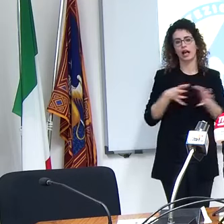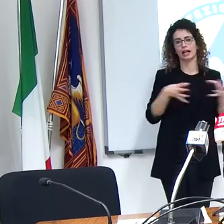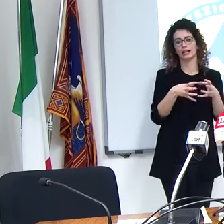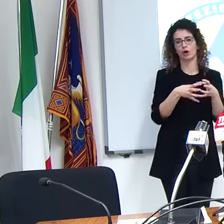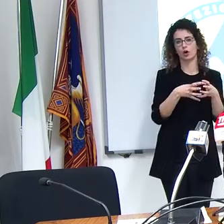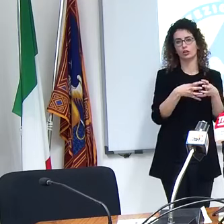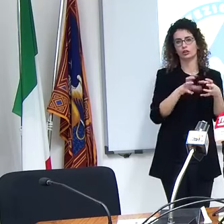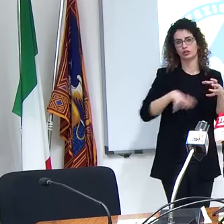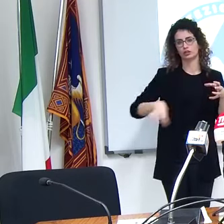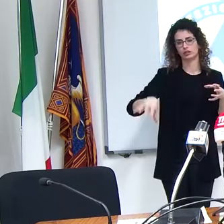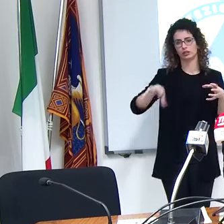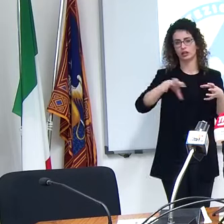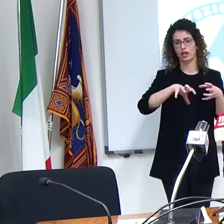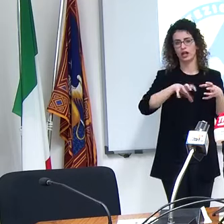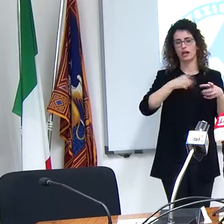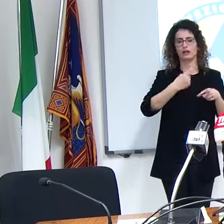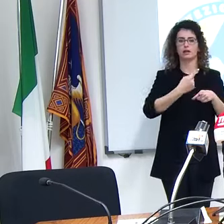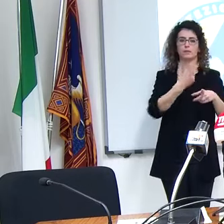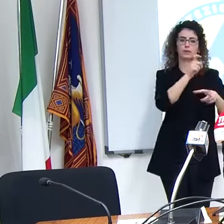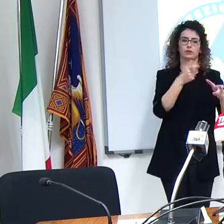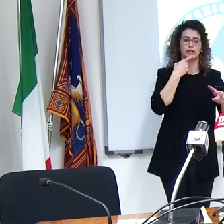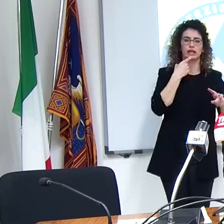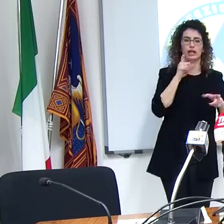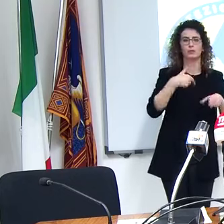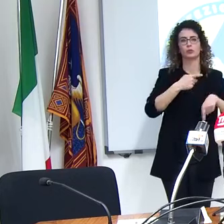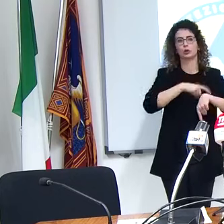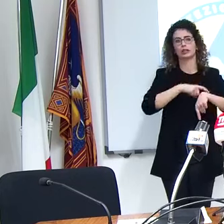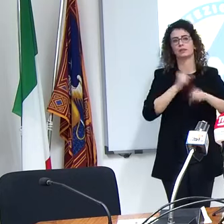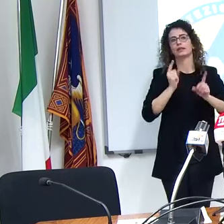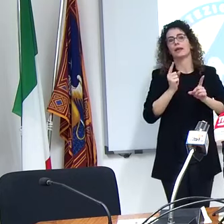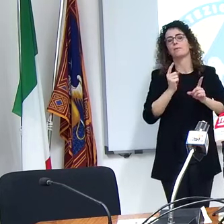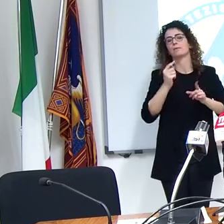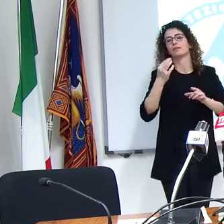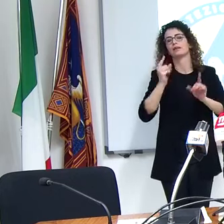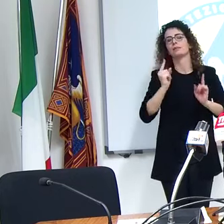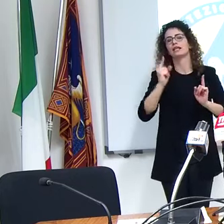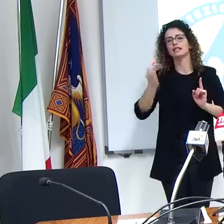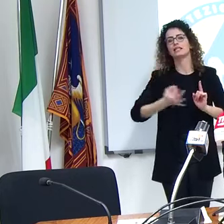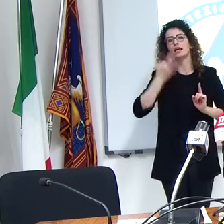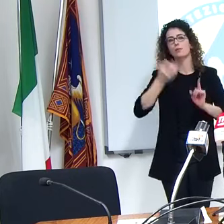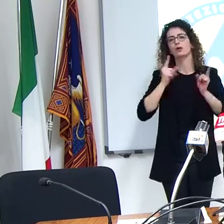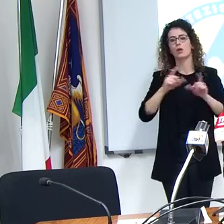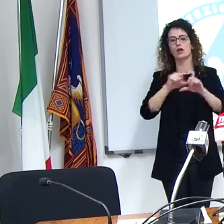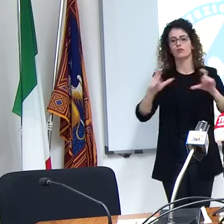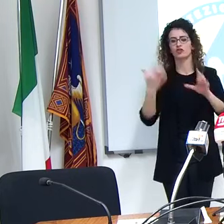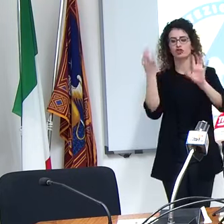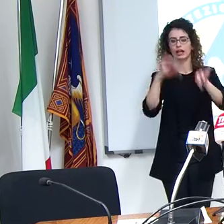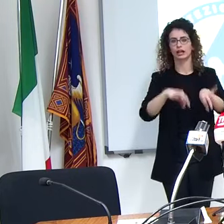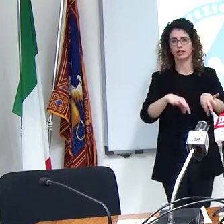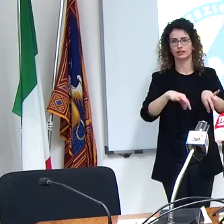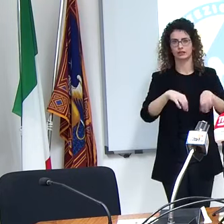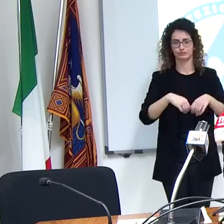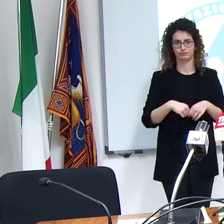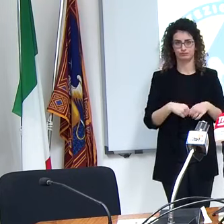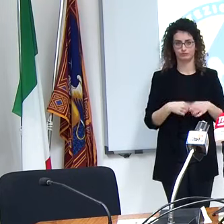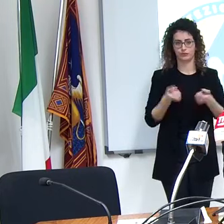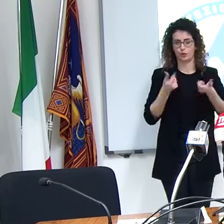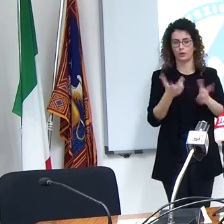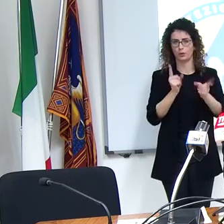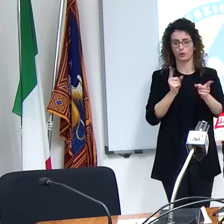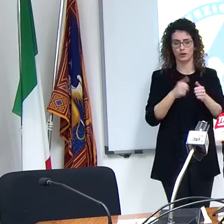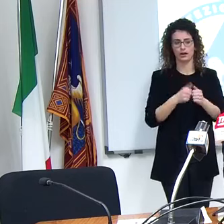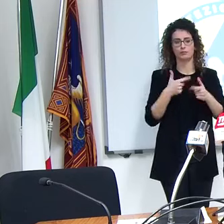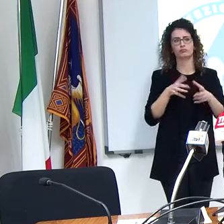e più o meno la tempistica in base sempre al numero di vaccini che ci arrivano e a quando ci arrivano però fanno parte appunto di questo